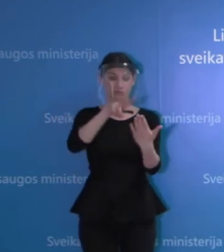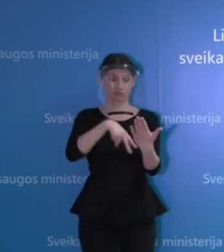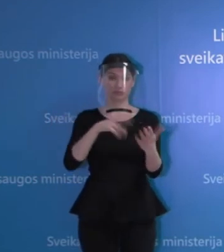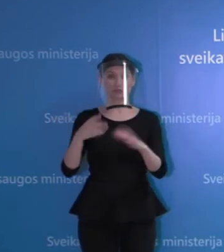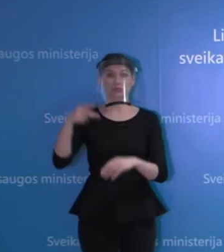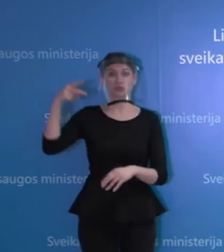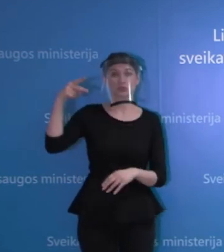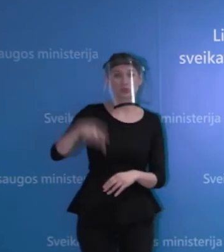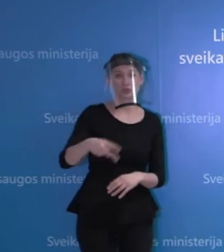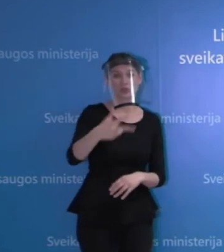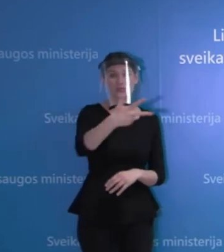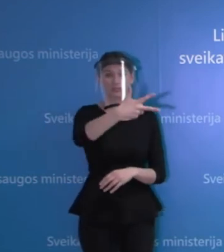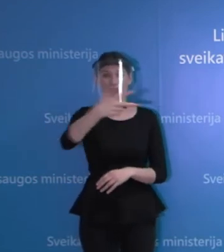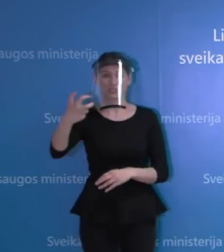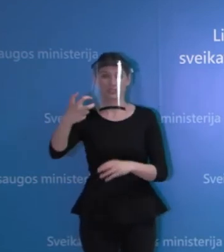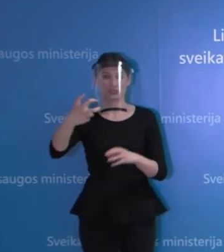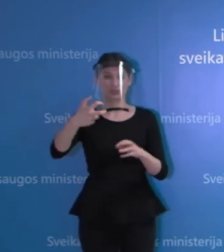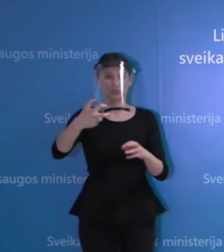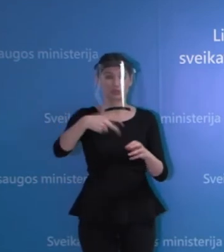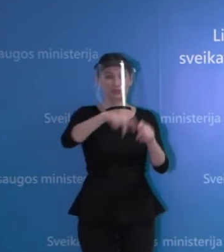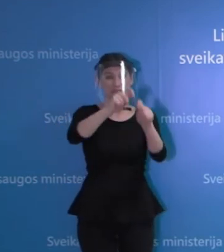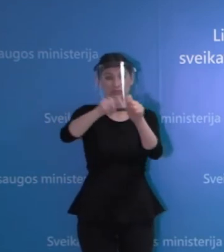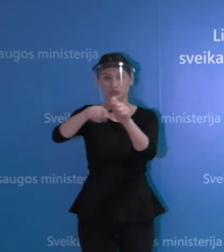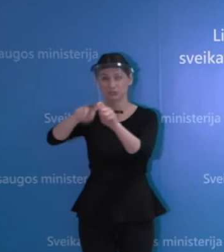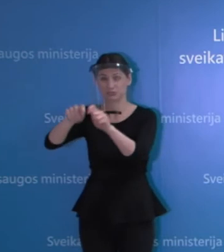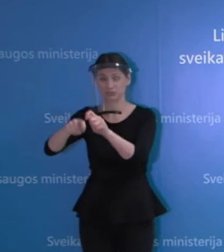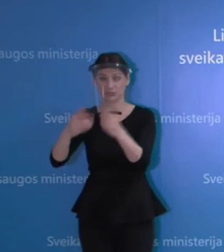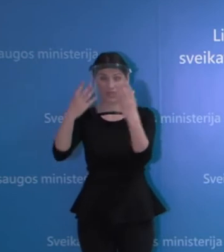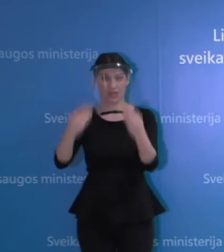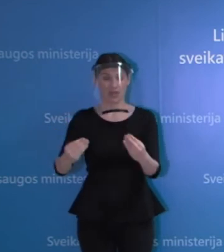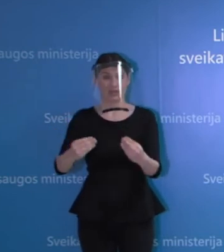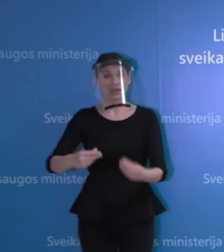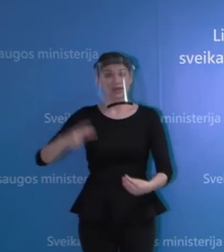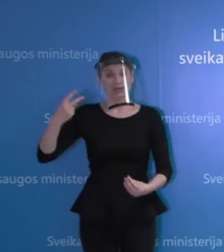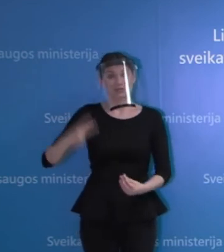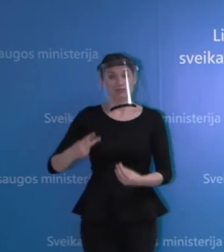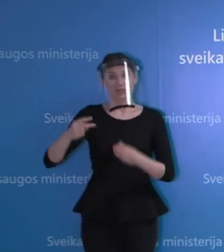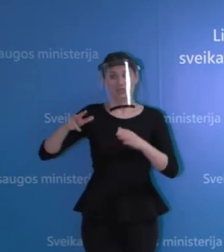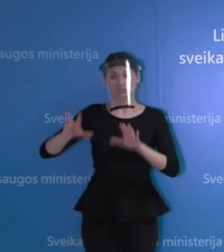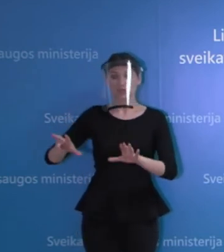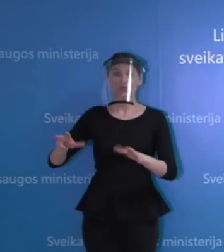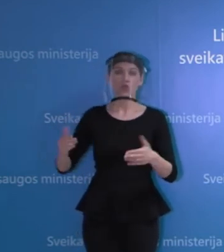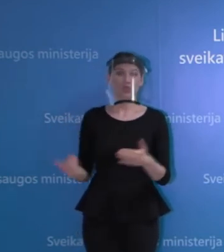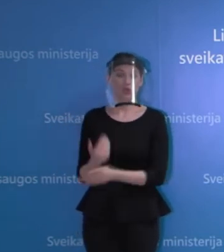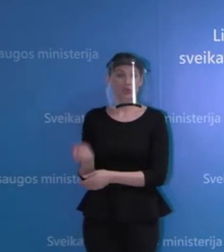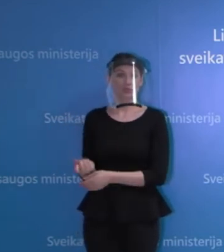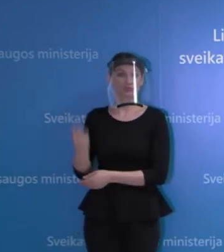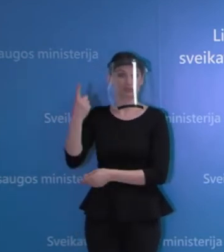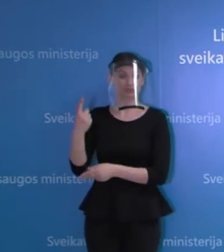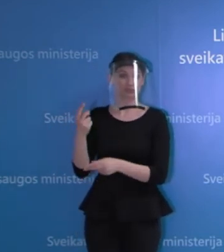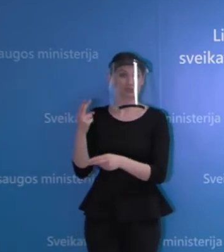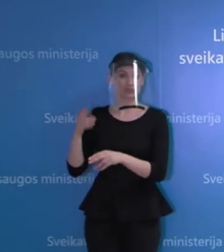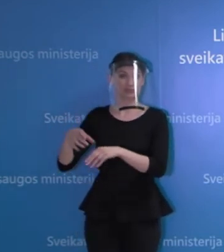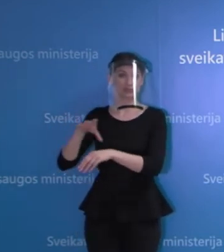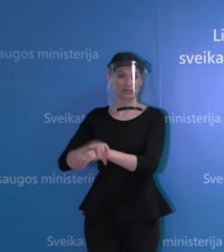virš 2300 mėginių ištirtą praėjusią dieną ir 28 nauji atvei. Tai reiškia,